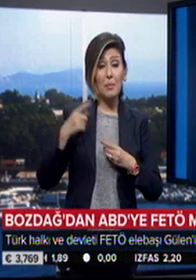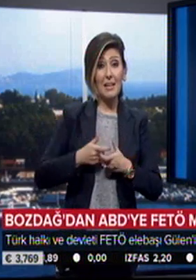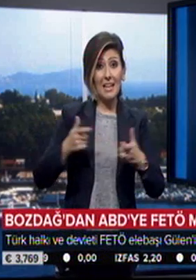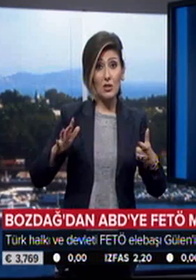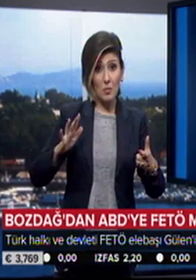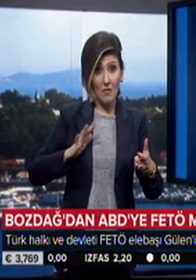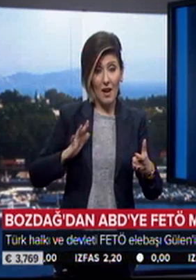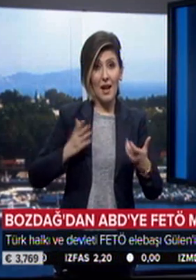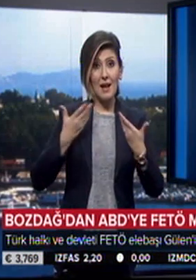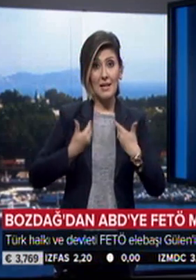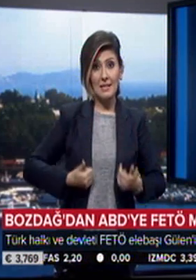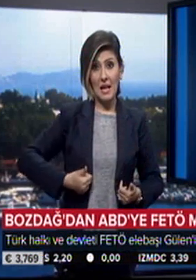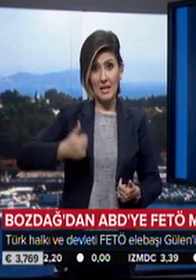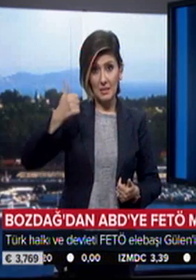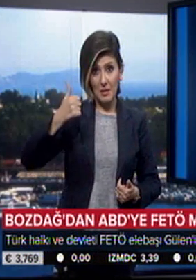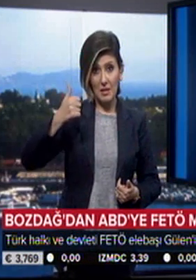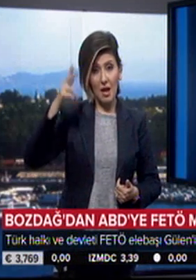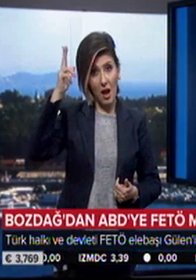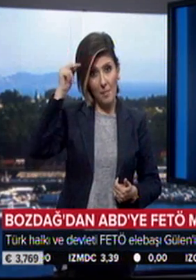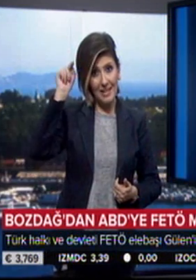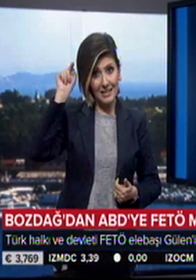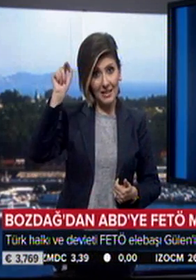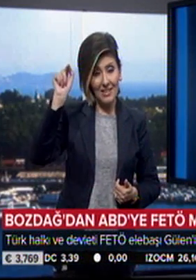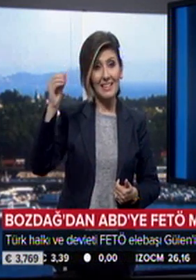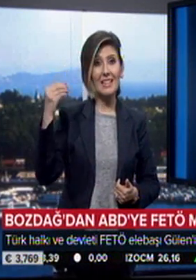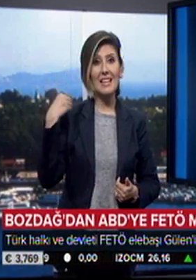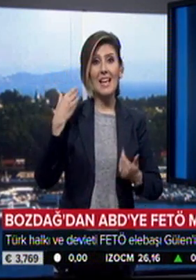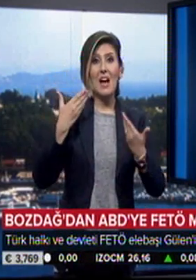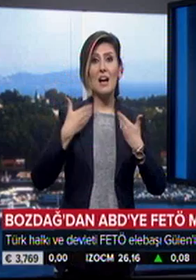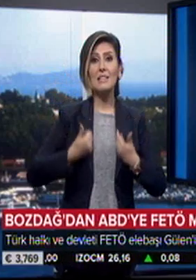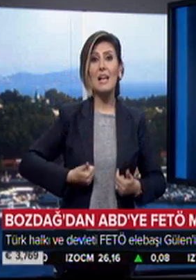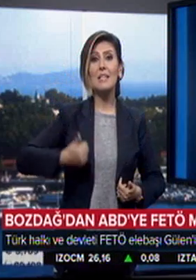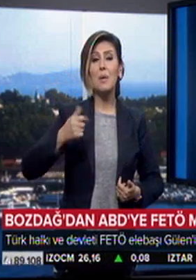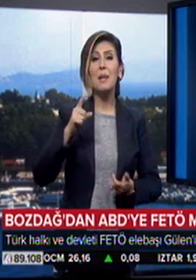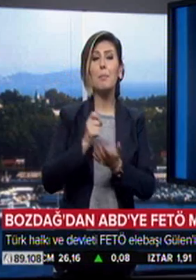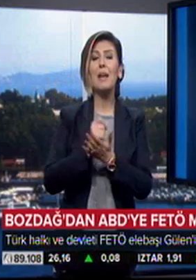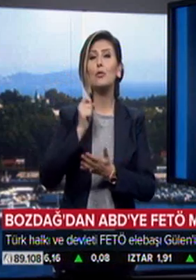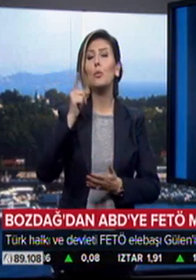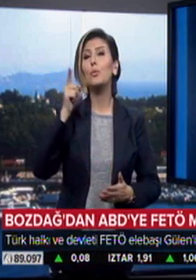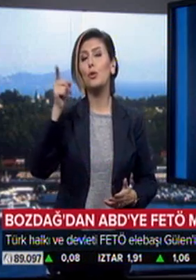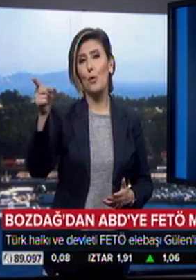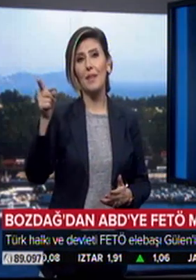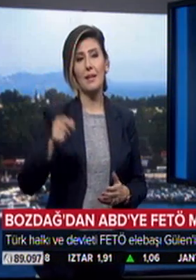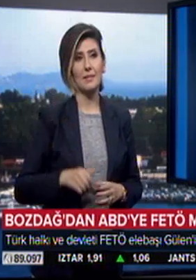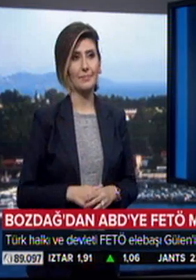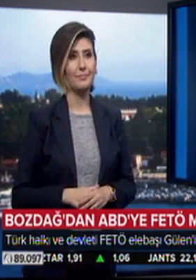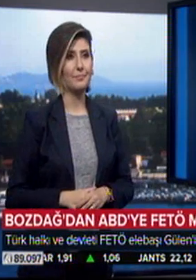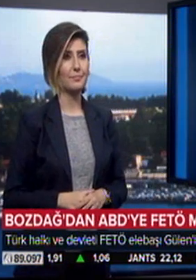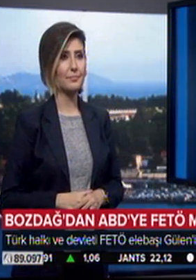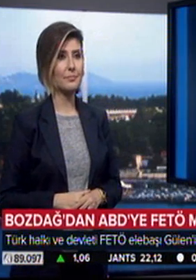gelişme var. Adalet Bakanı Bekir Bozdağ, Amerika Birleşik Devletleri'nin yeni Adalet Bakanı'na bir mektup gönderdi.